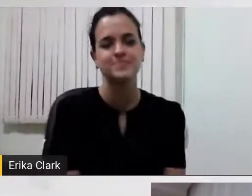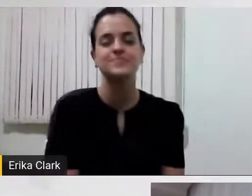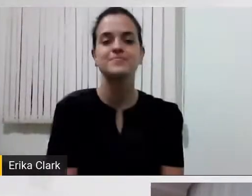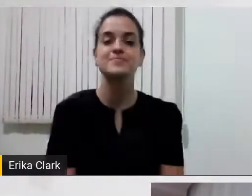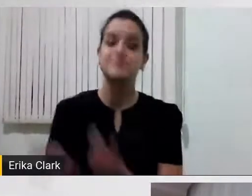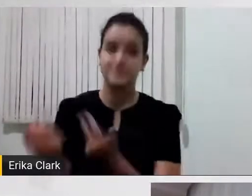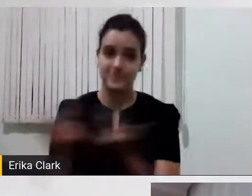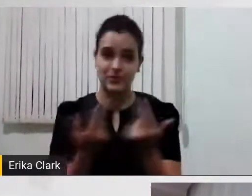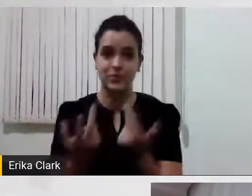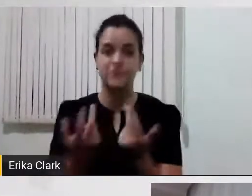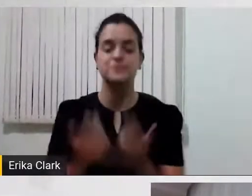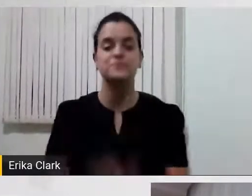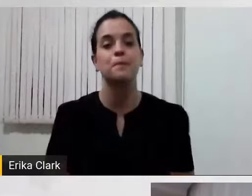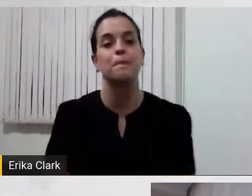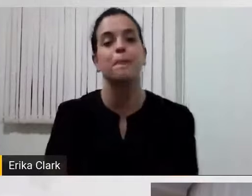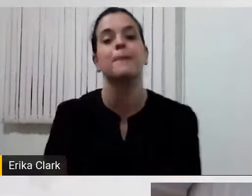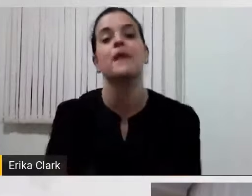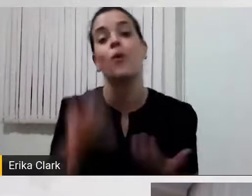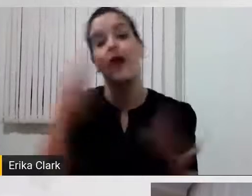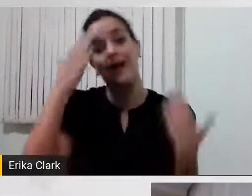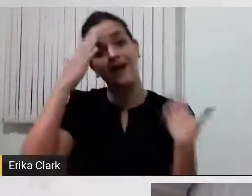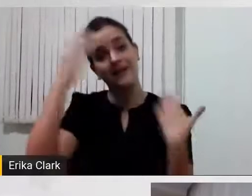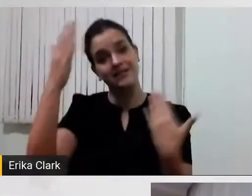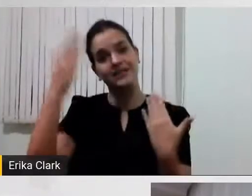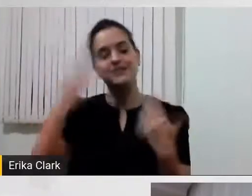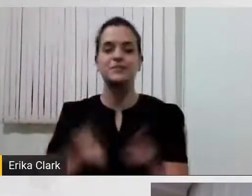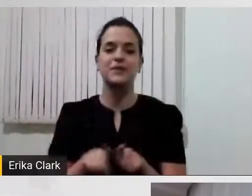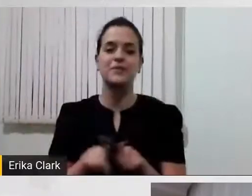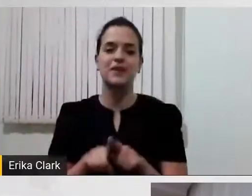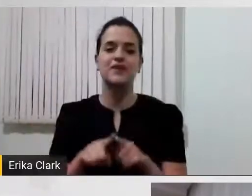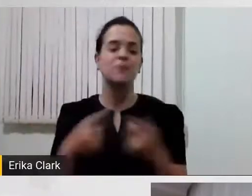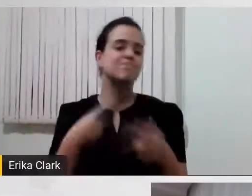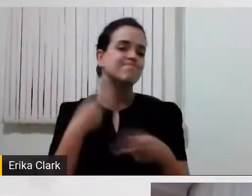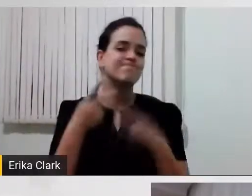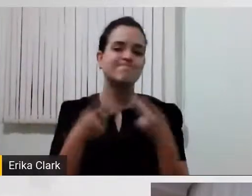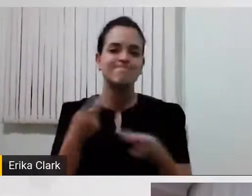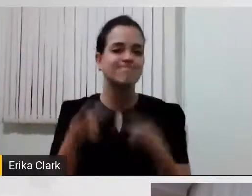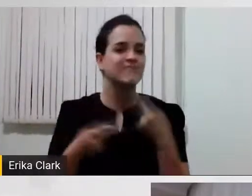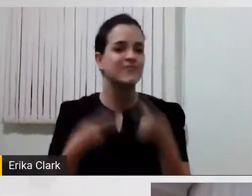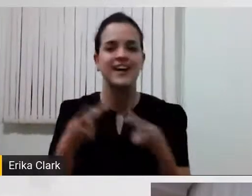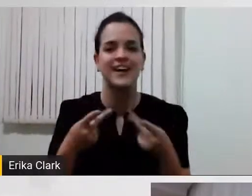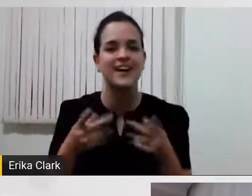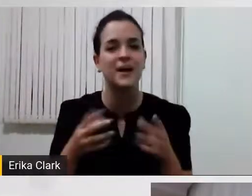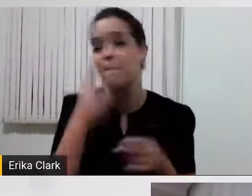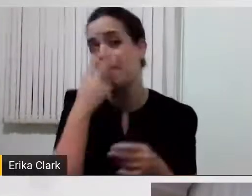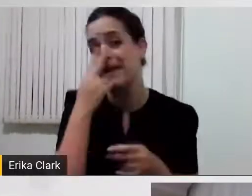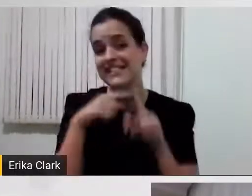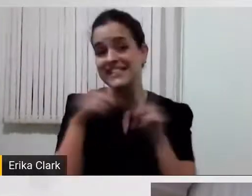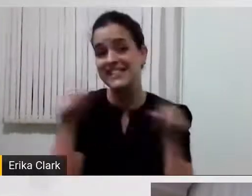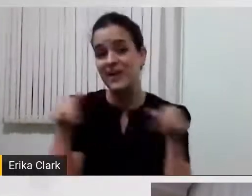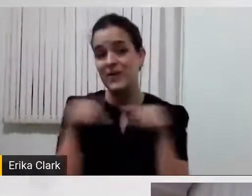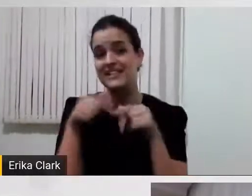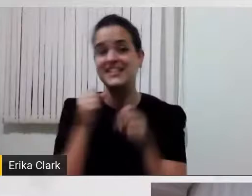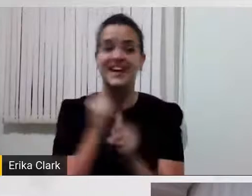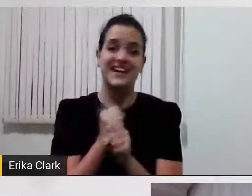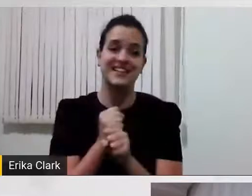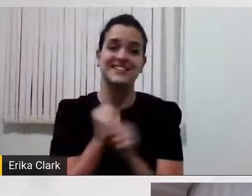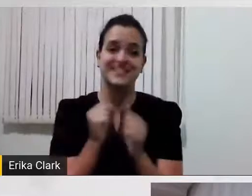agradeço, porque foi uma coisa tão boa, né, Sônia? Parece que gente está numa sala conversando e como a gente se quer bem, é sempre bom.